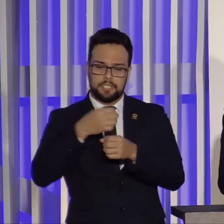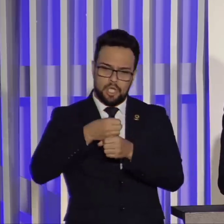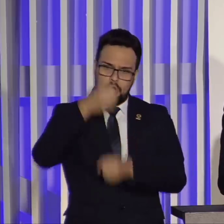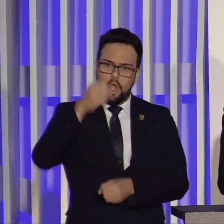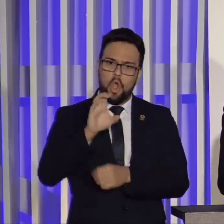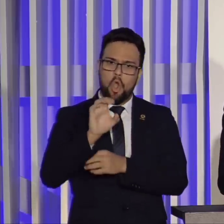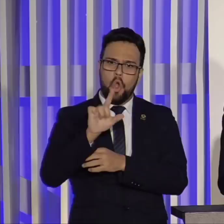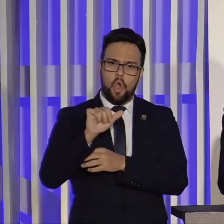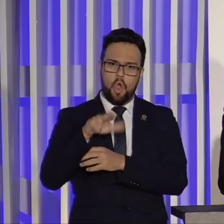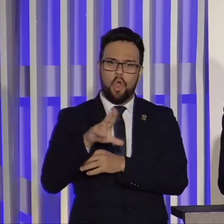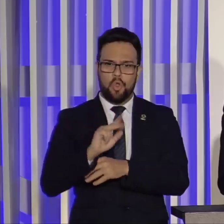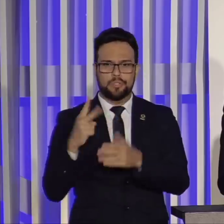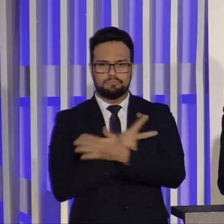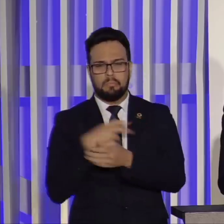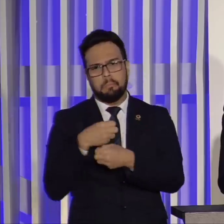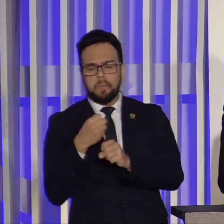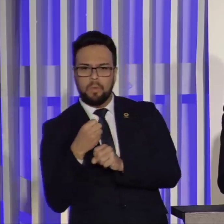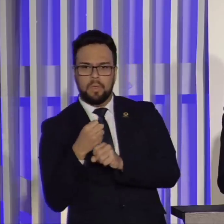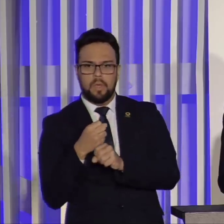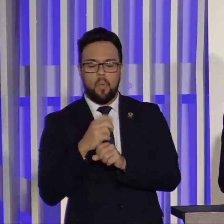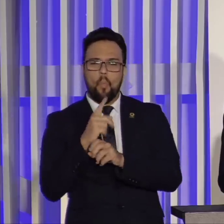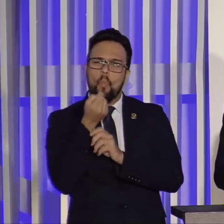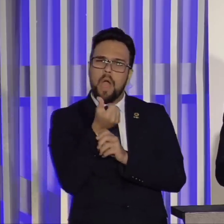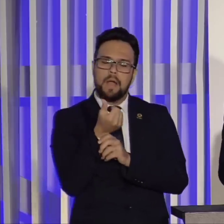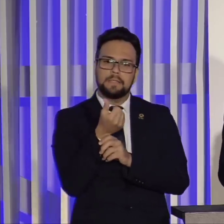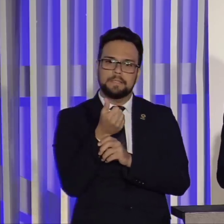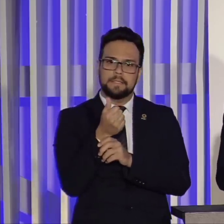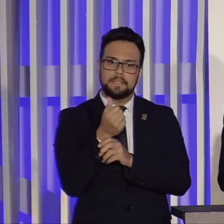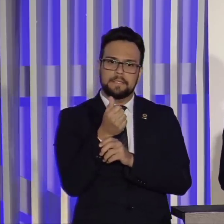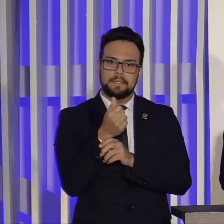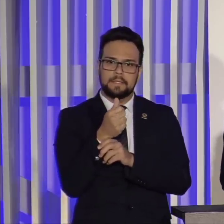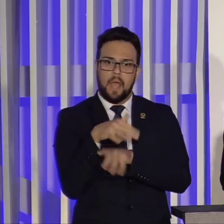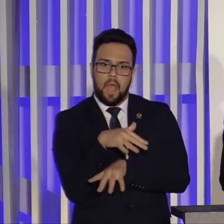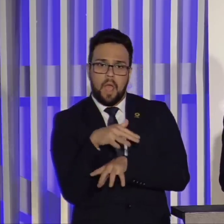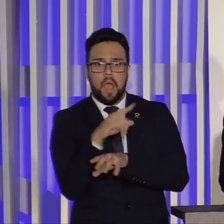condenado a ser tetraprédico, com o que ele está desenvolvendo, com o que eu vi,